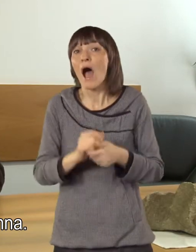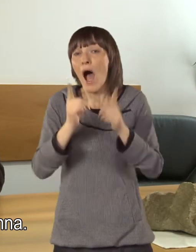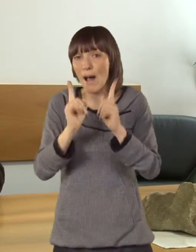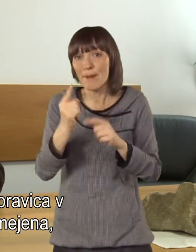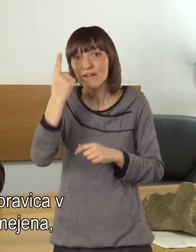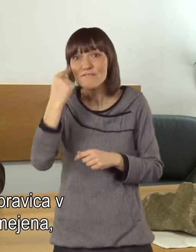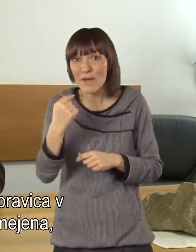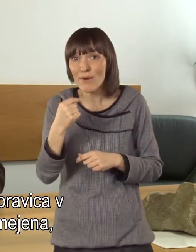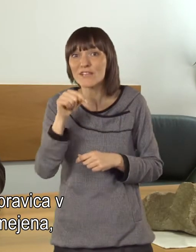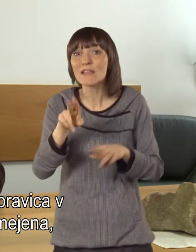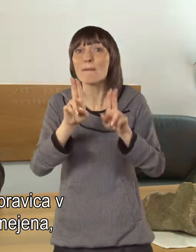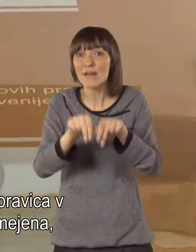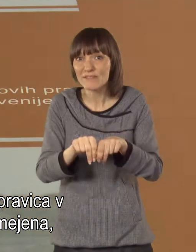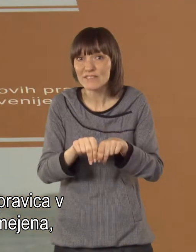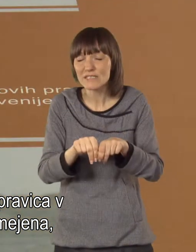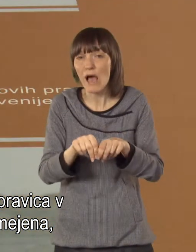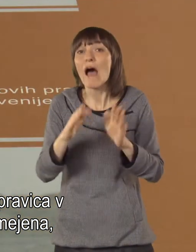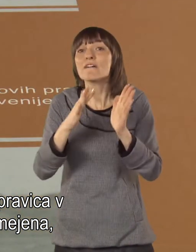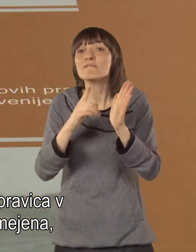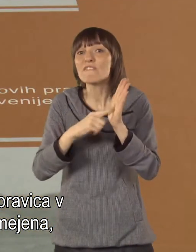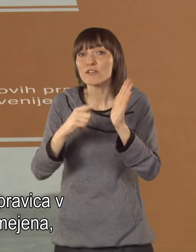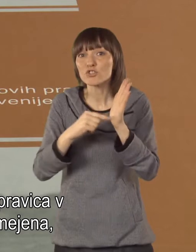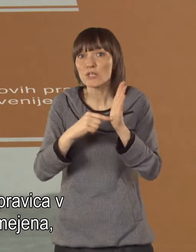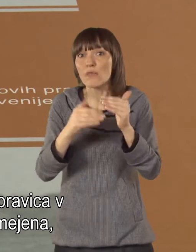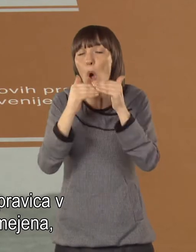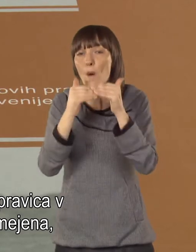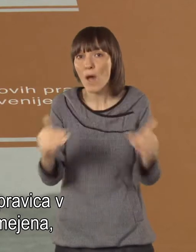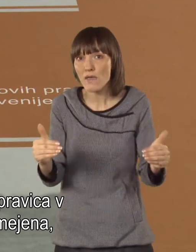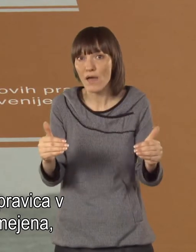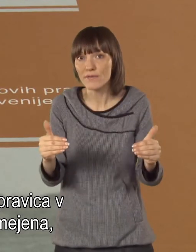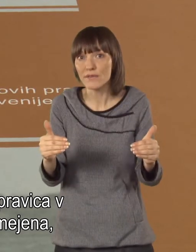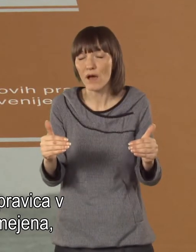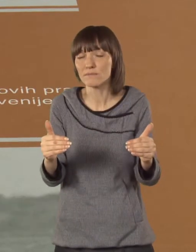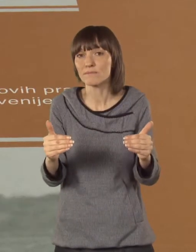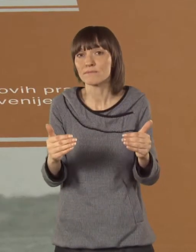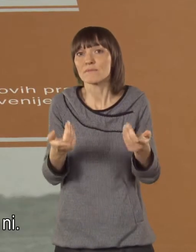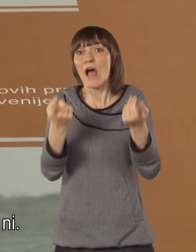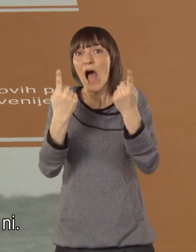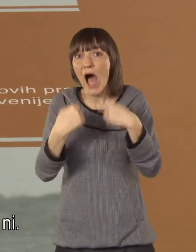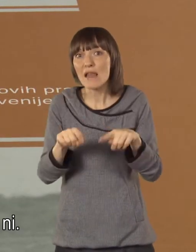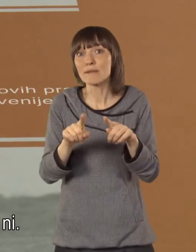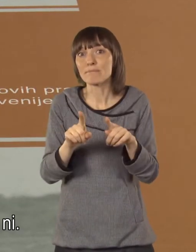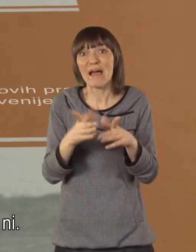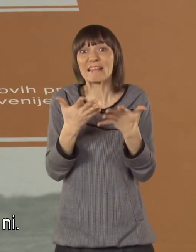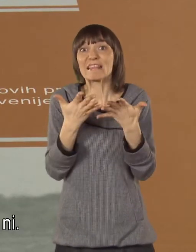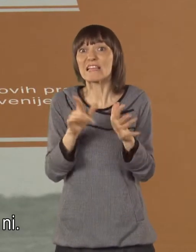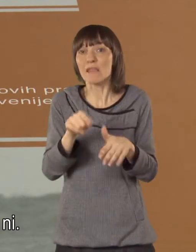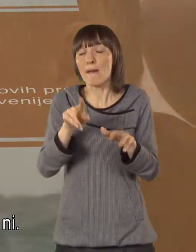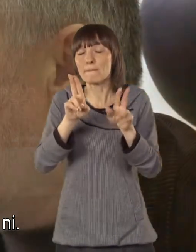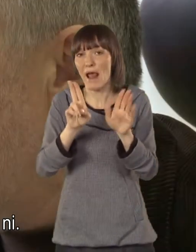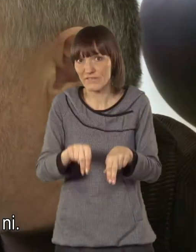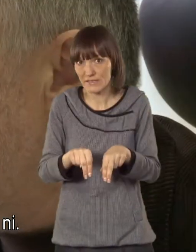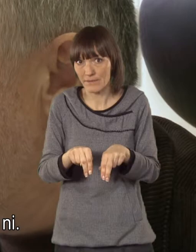Vemo pa, da je ta pravica v praksi pogosto omejena ali pa je